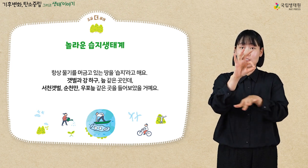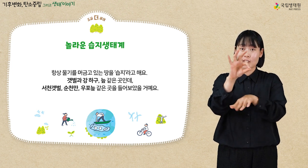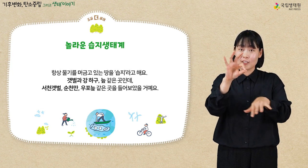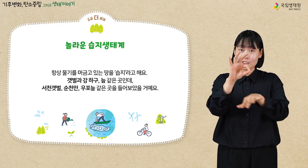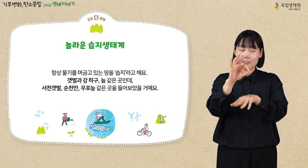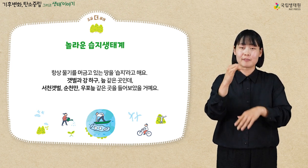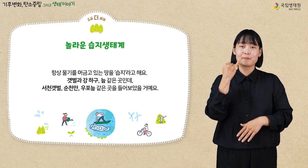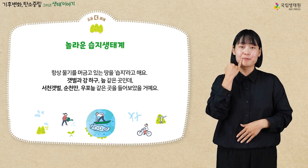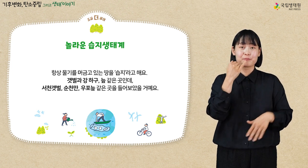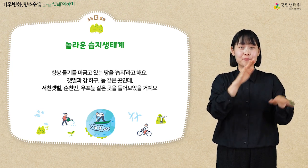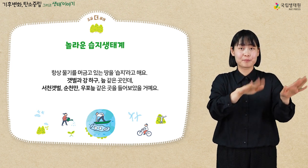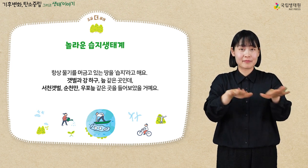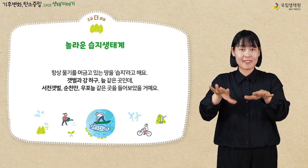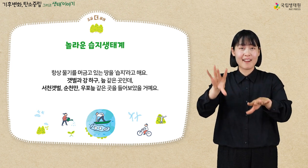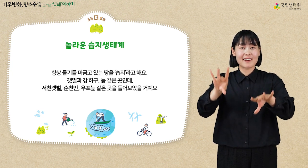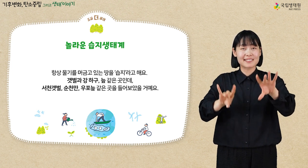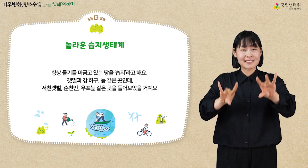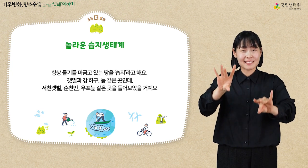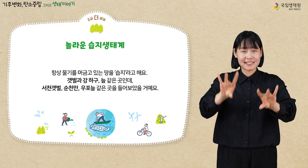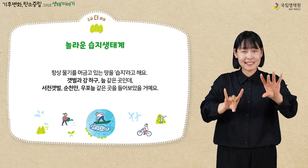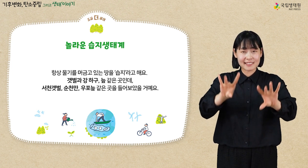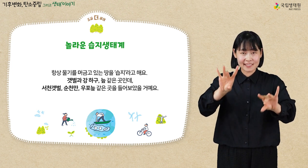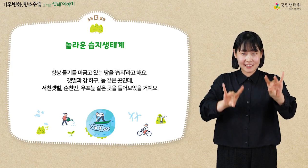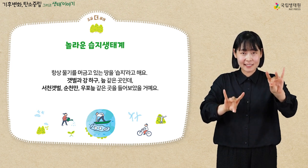서천 갯벌